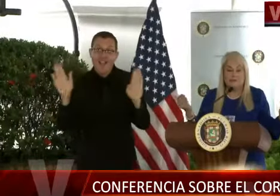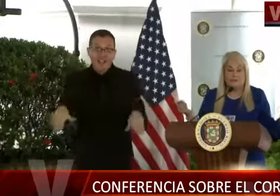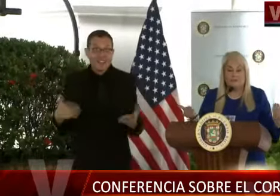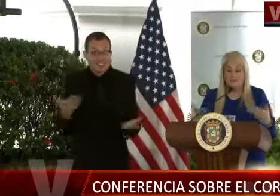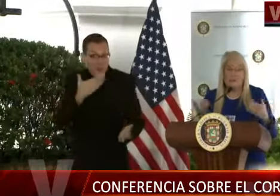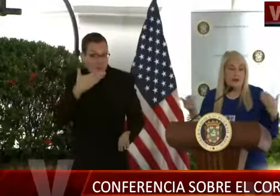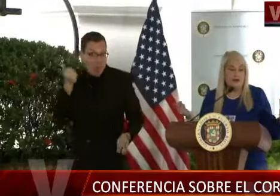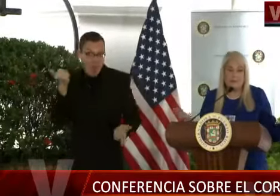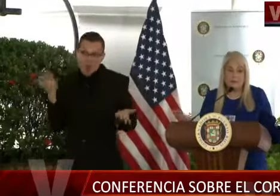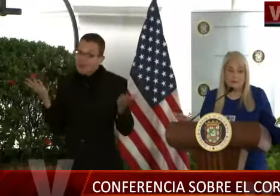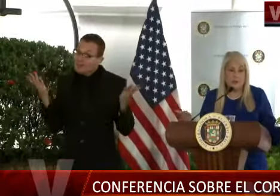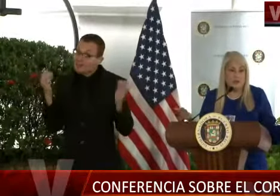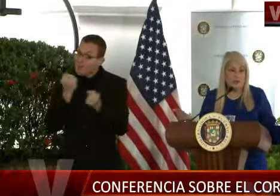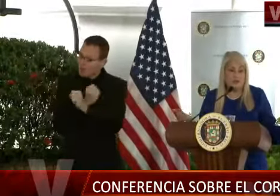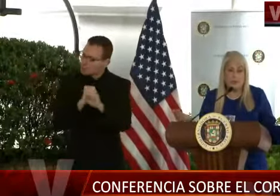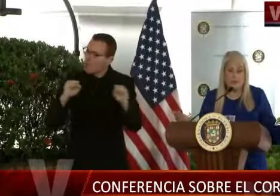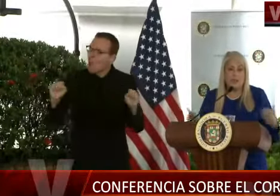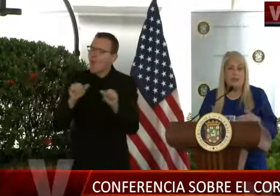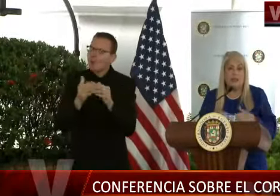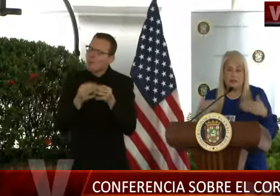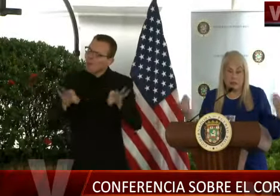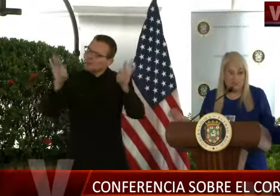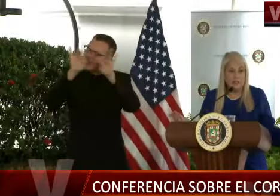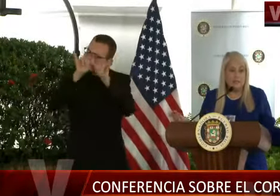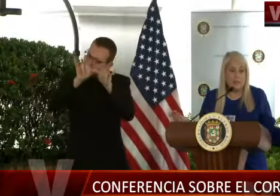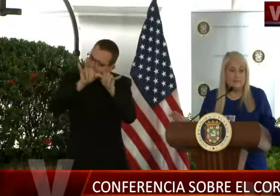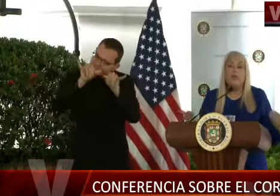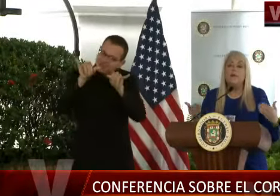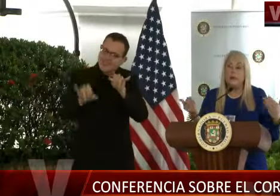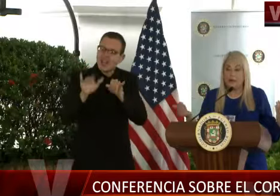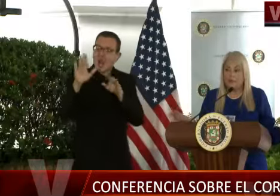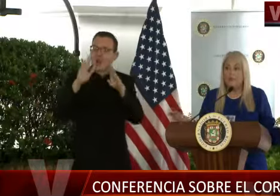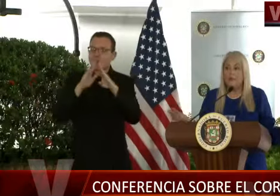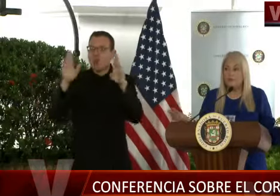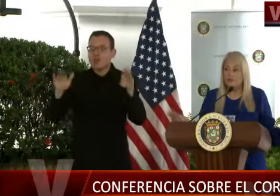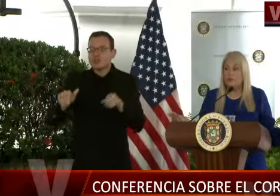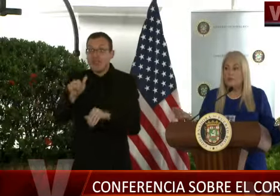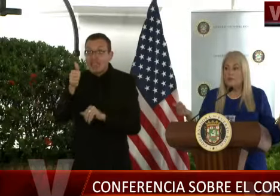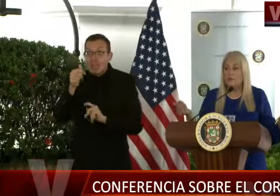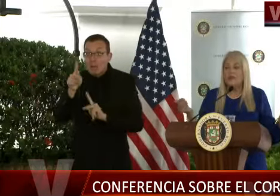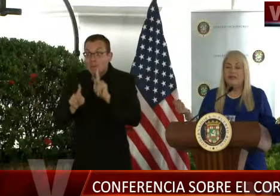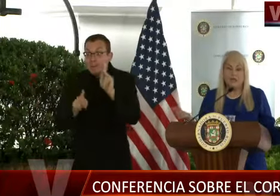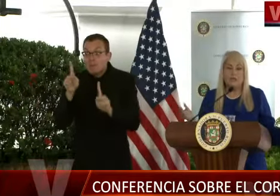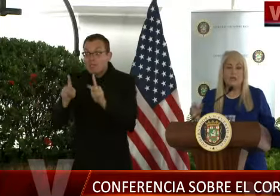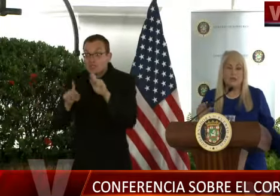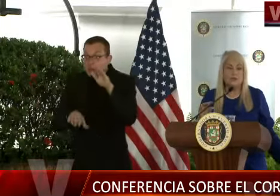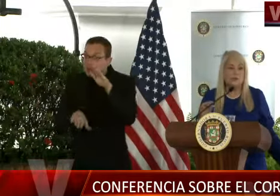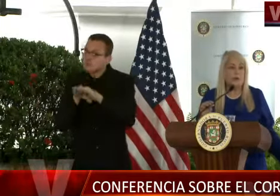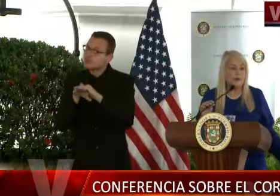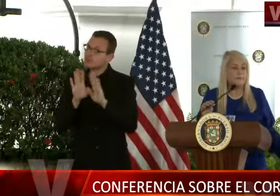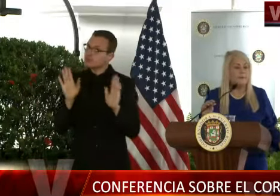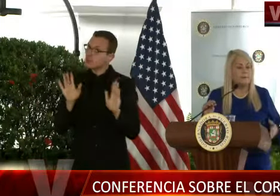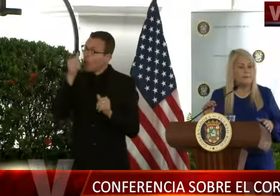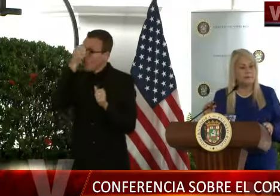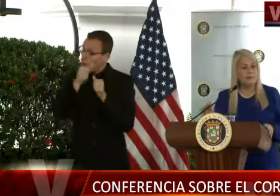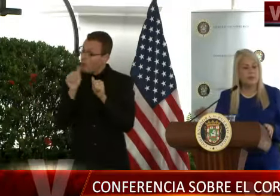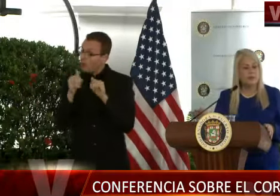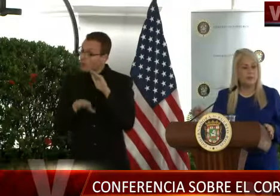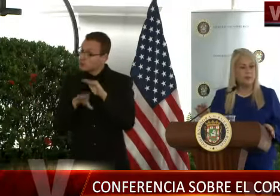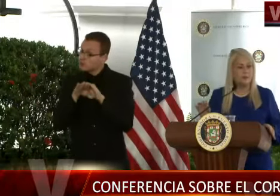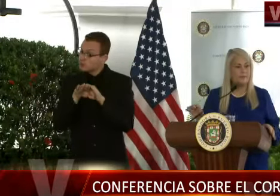casas más de 10 personas, lo que ha dicho el presidente, a distancia, para que podamos nosotros evitar que esto se propague.